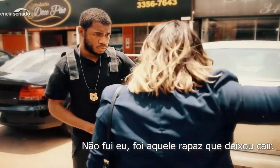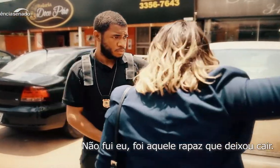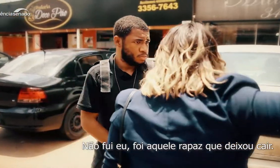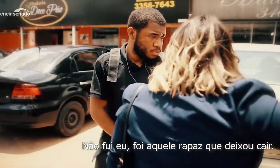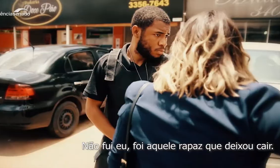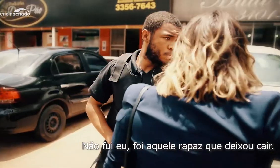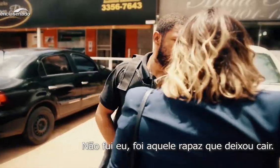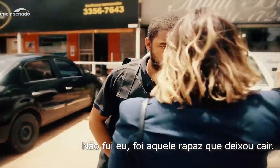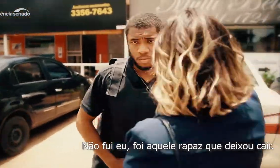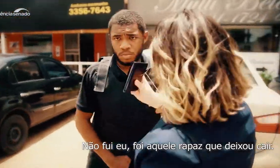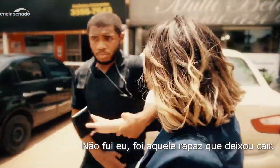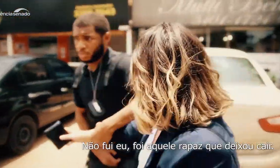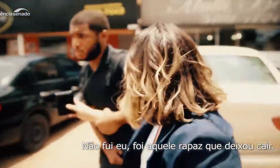eu estou caindo.